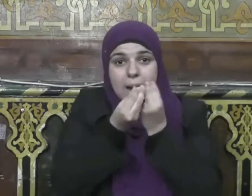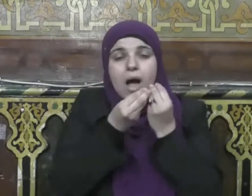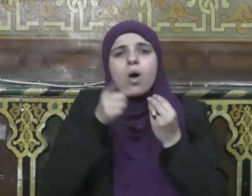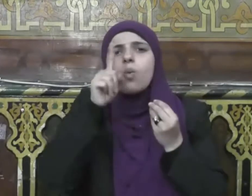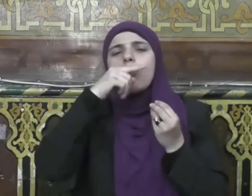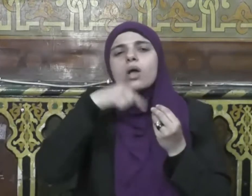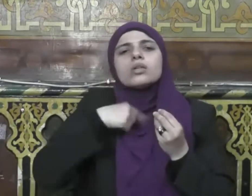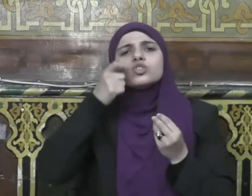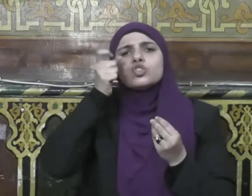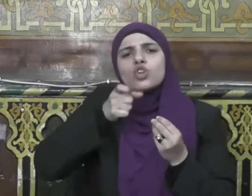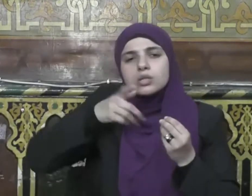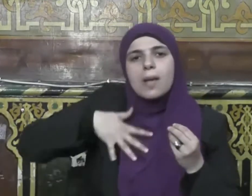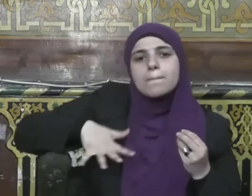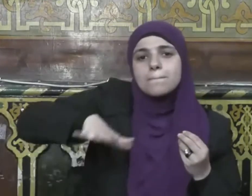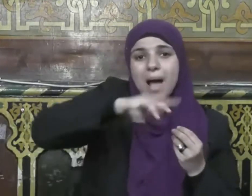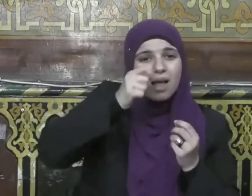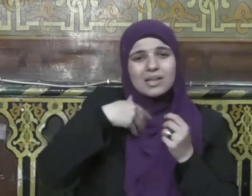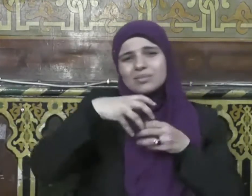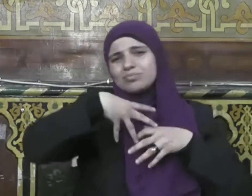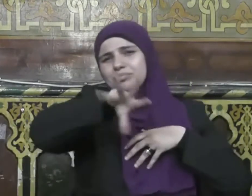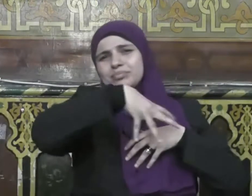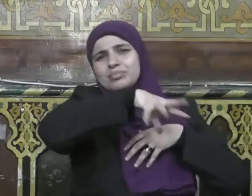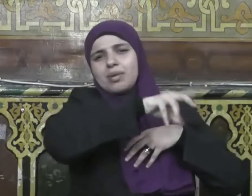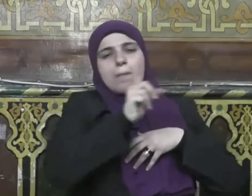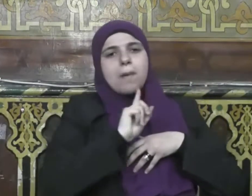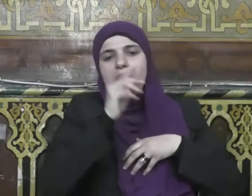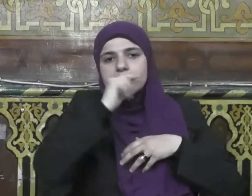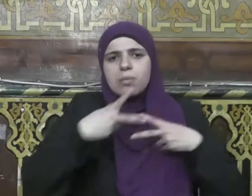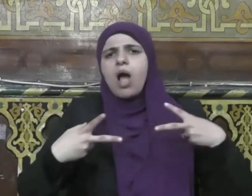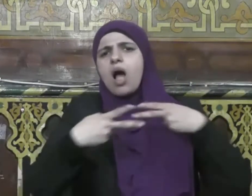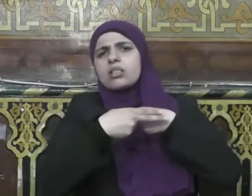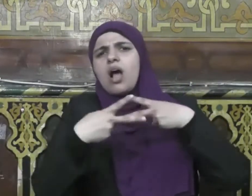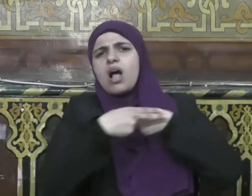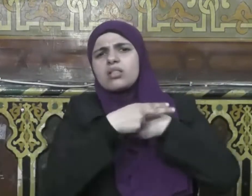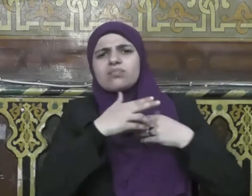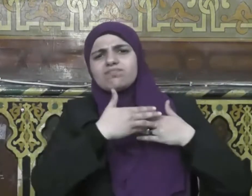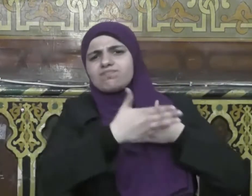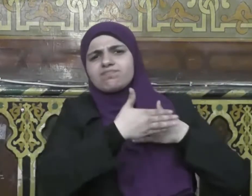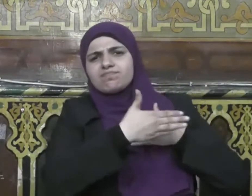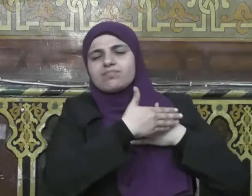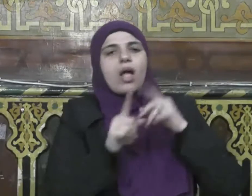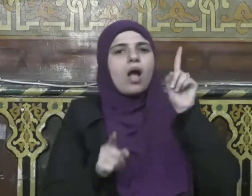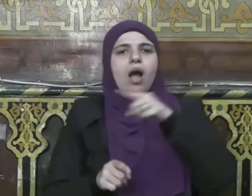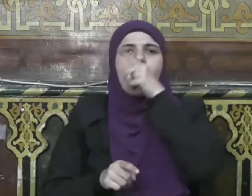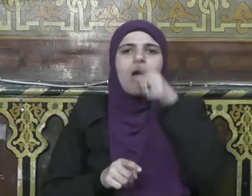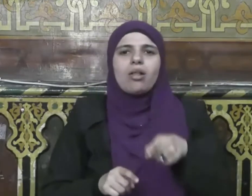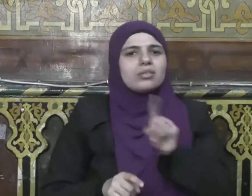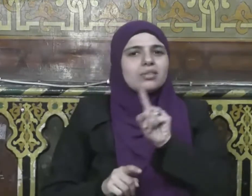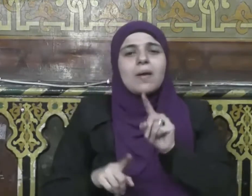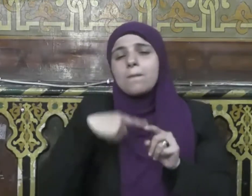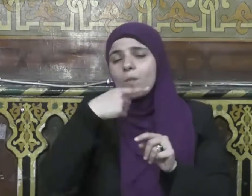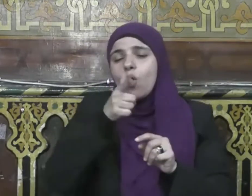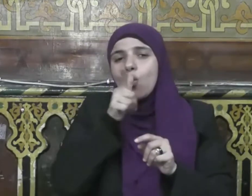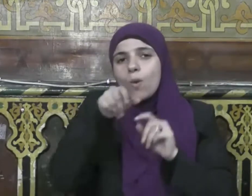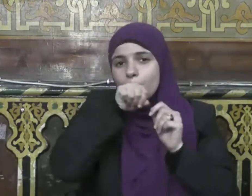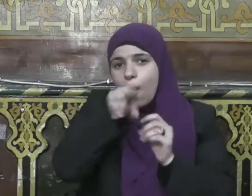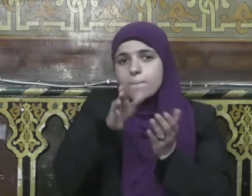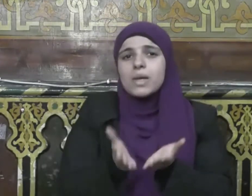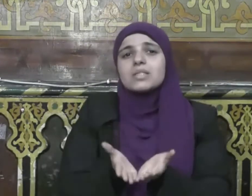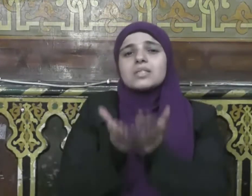يقول نبينا صلى الله عليه وسلم لا يحل لرجل أن يهجر أخاه